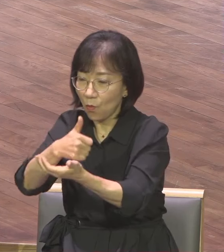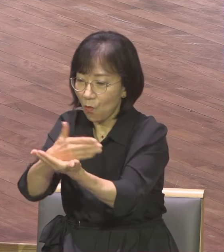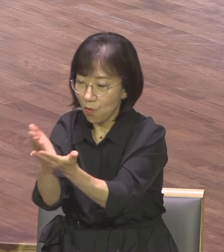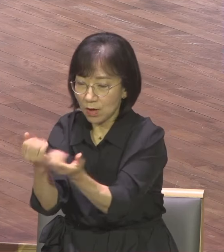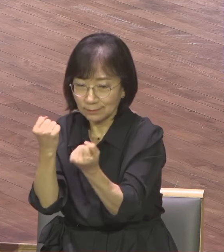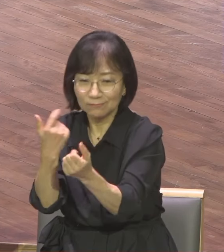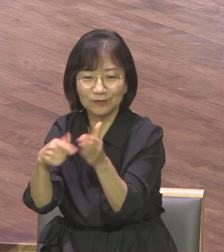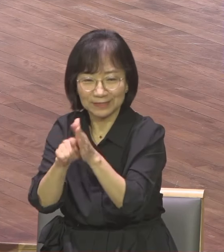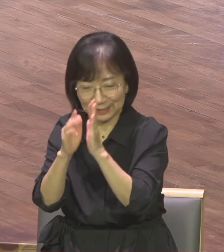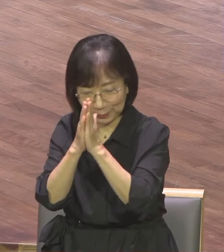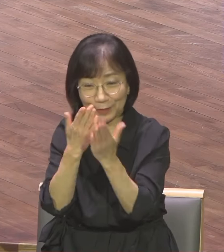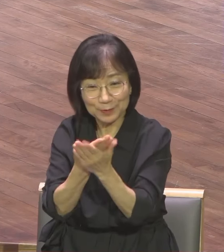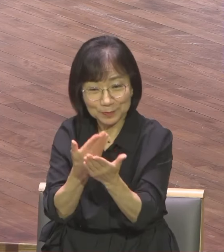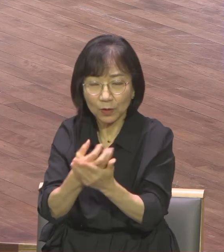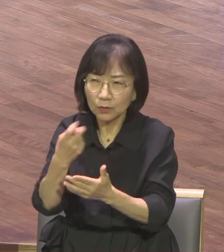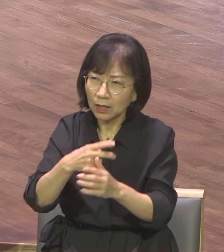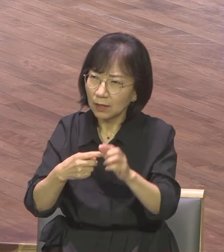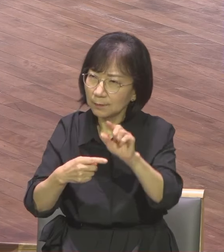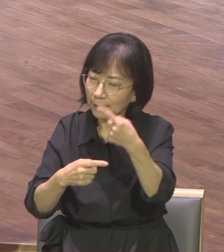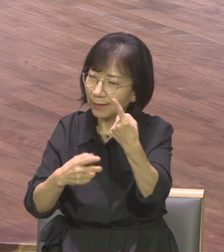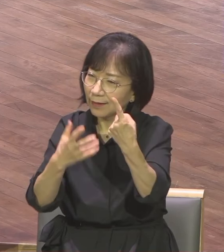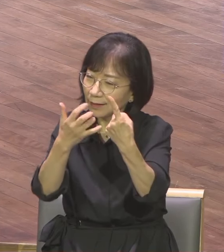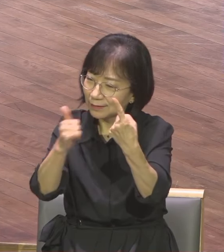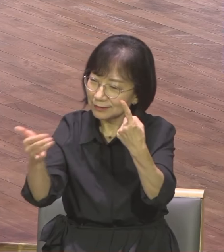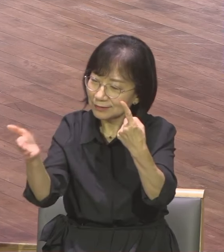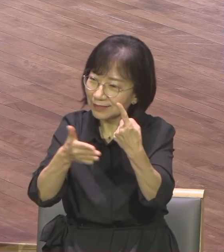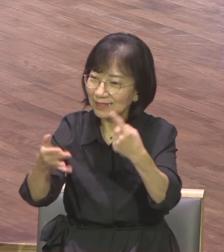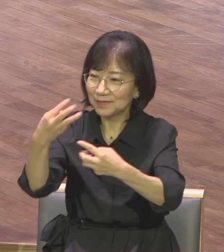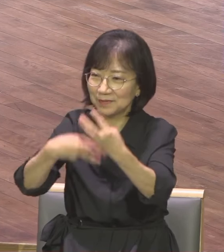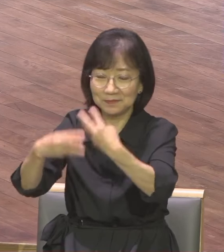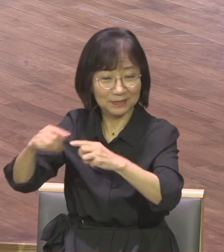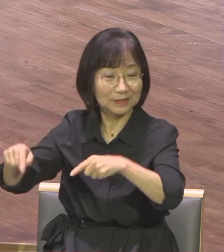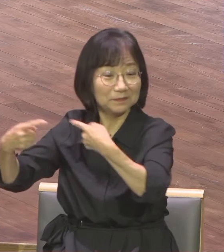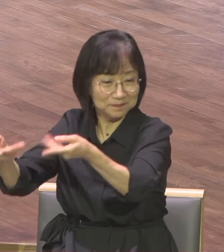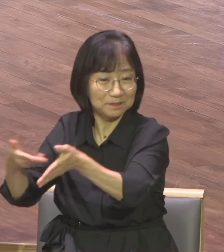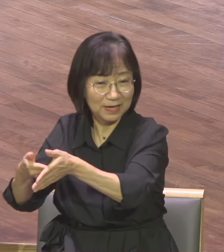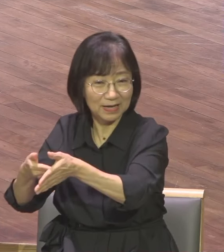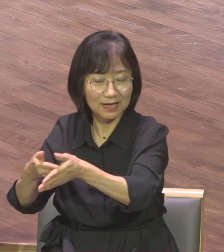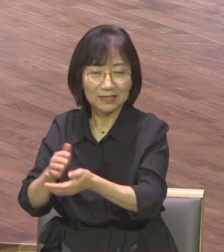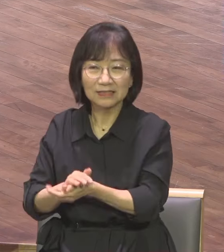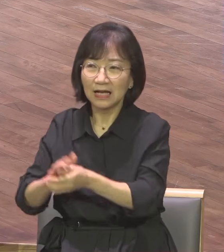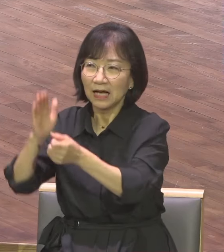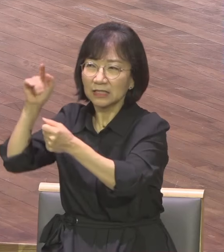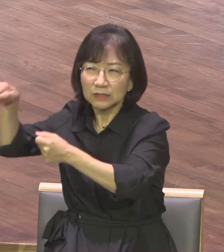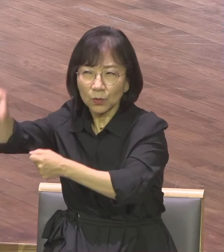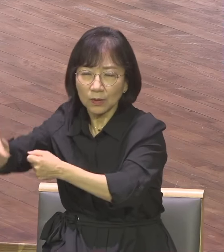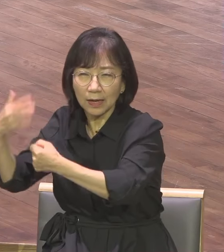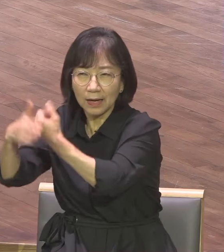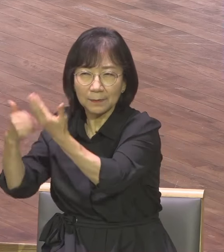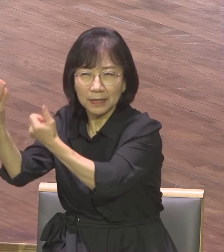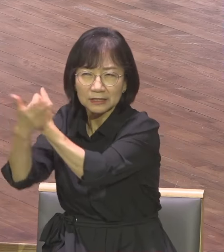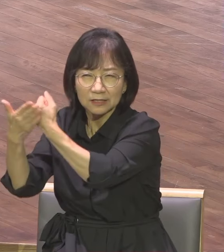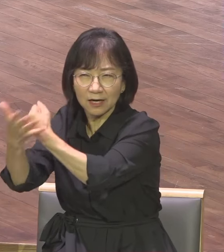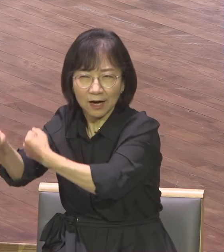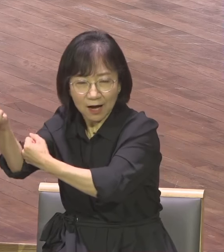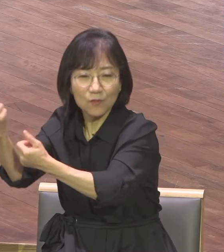백여 명의 랩런트들도 참석 중에 있습니다 하나님의 은혜가 임할 수 있도록 집중 기도해